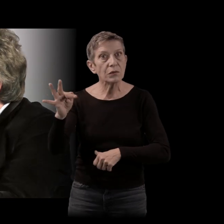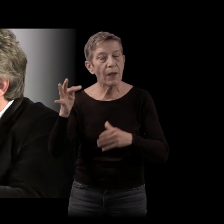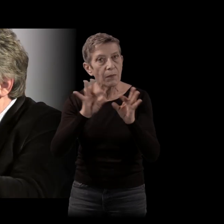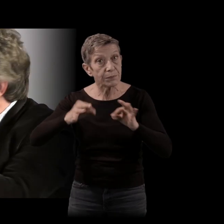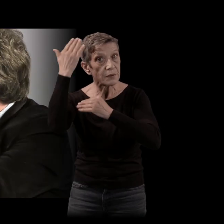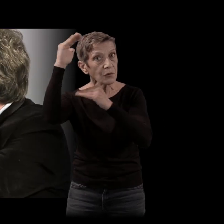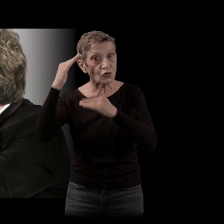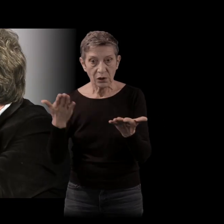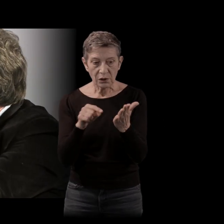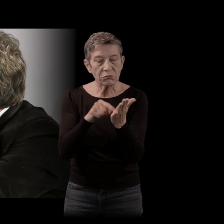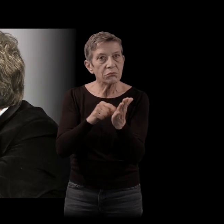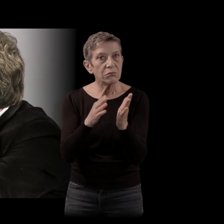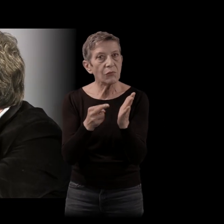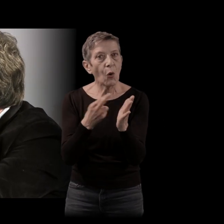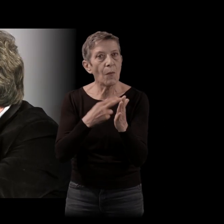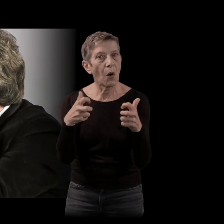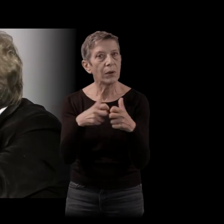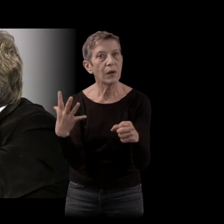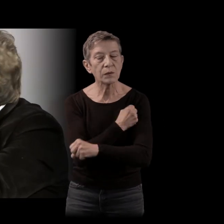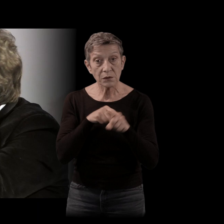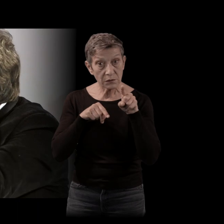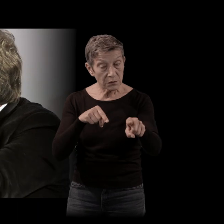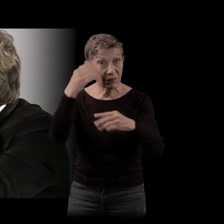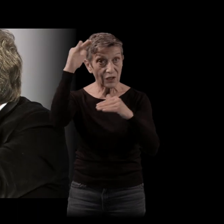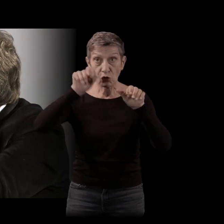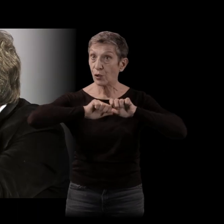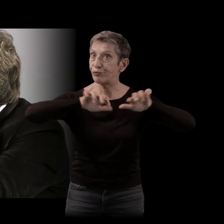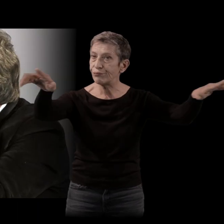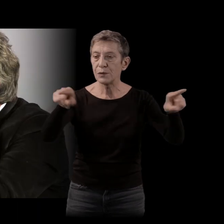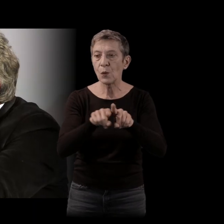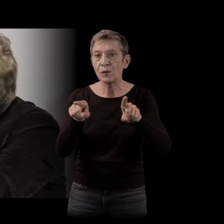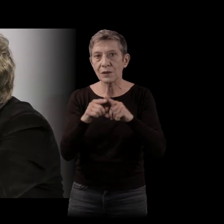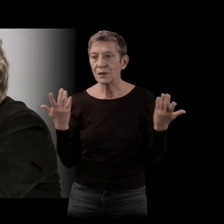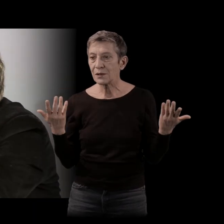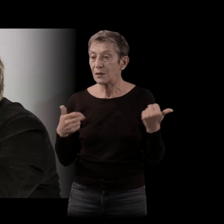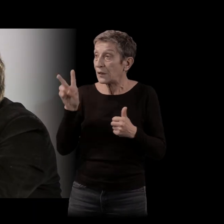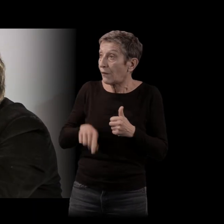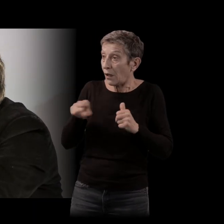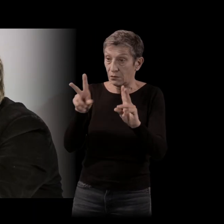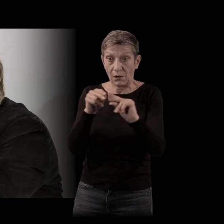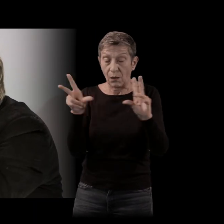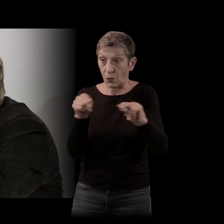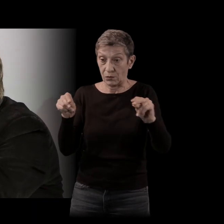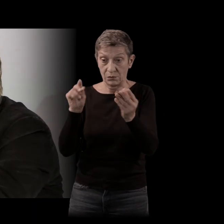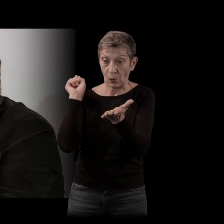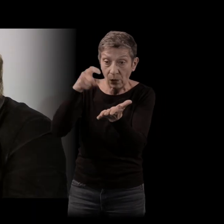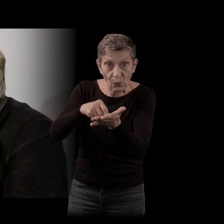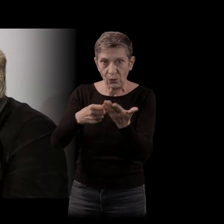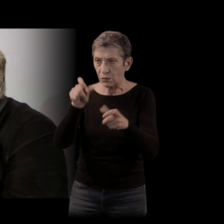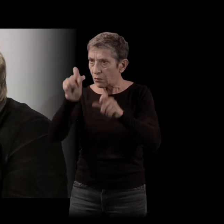la description que vous avez faite, je répète, de cette époque, de ce lieu et de la vie de ses protagonismes et ce côté très social français,